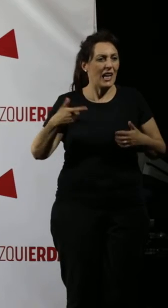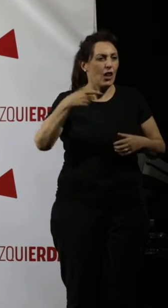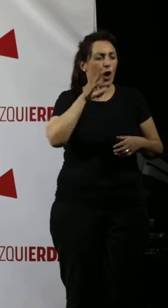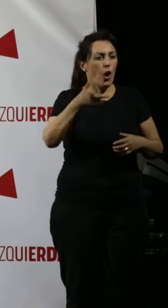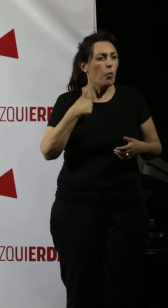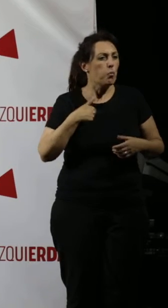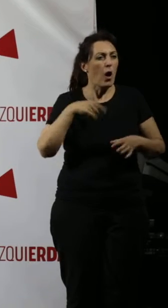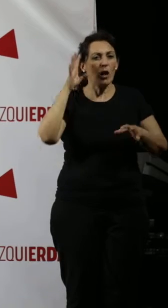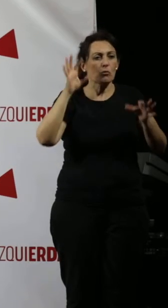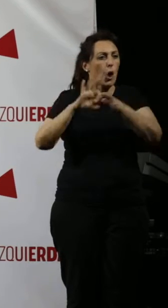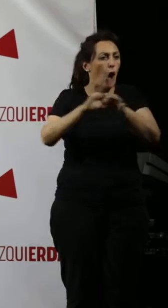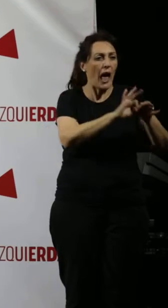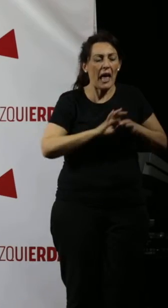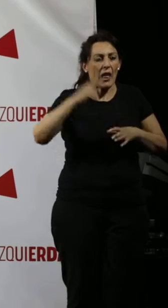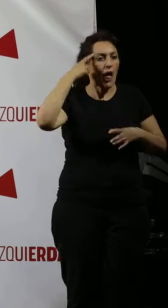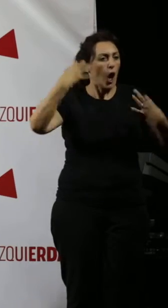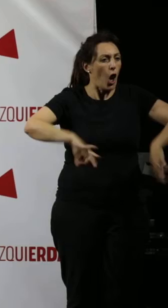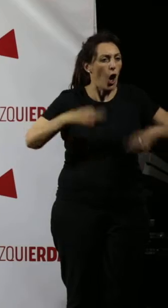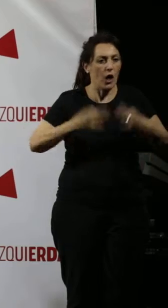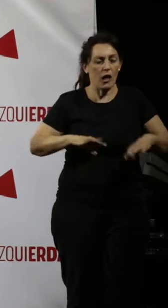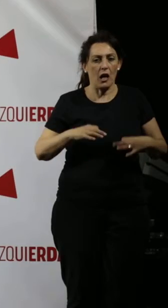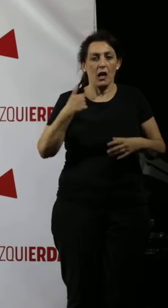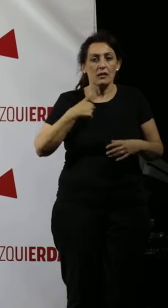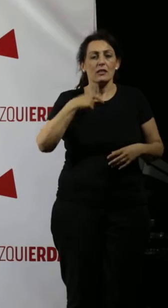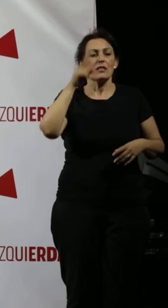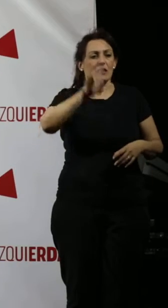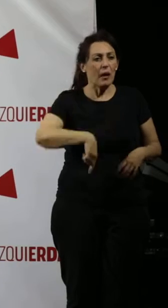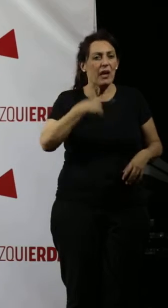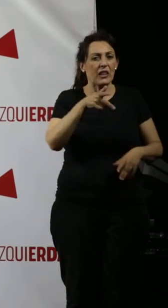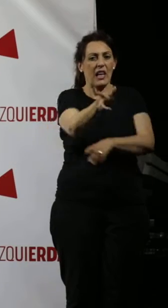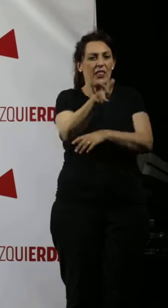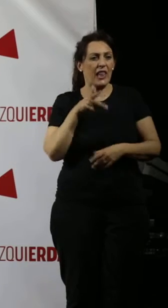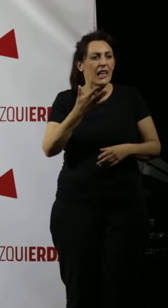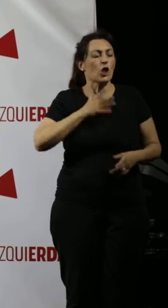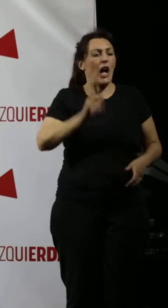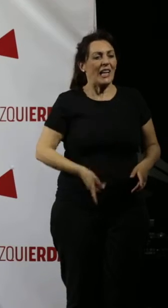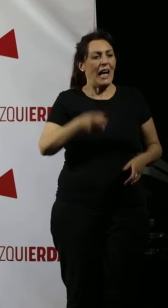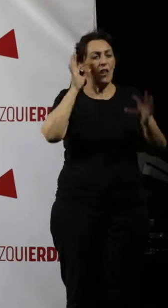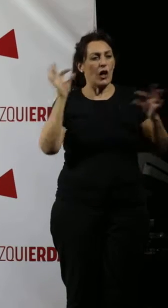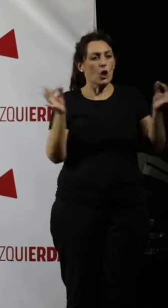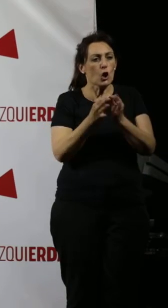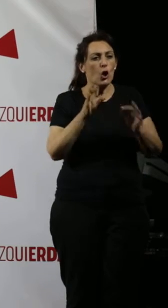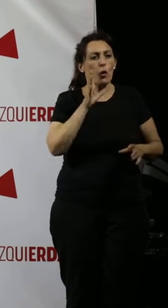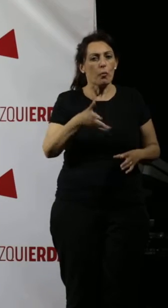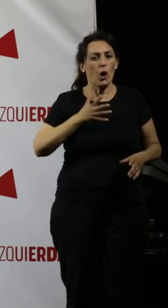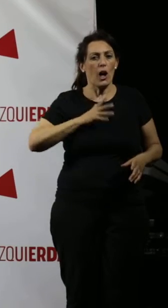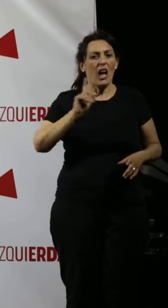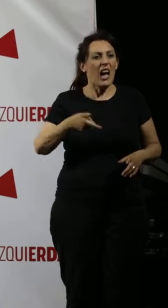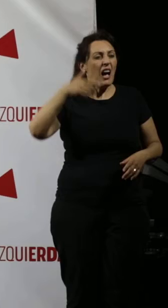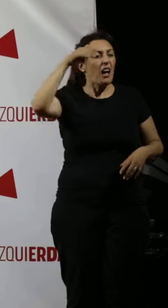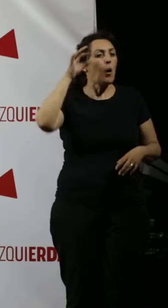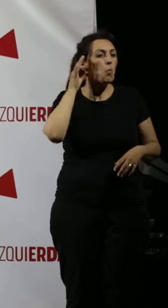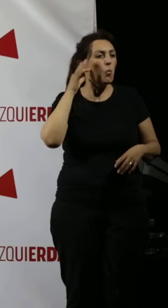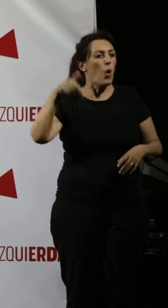por su solvencia y coherencia. Pero os voy a decir una cosa. También se ha ganado el derecho a ser alcalde de Córdoba. Porque una alcaldesa que se